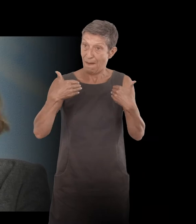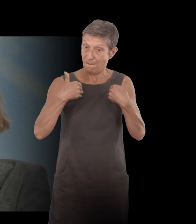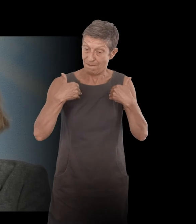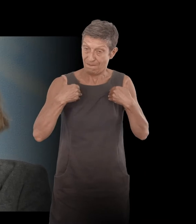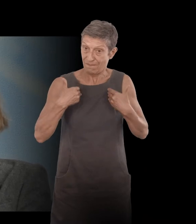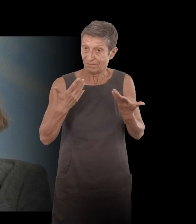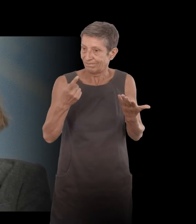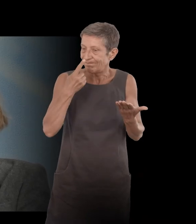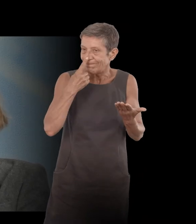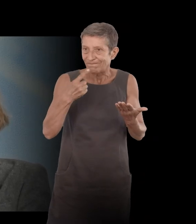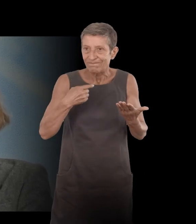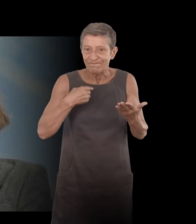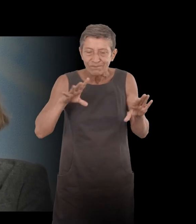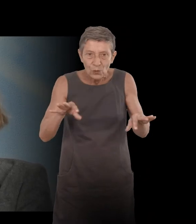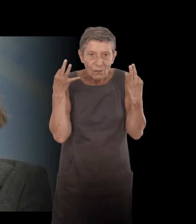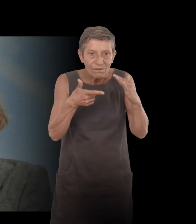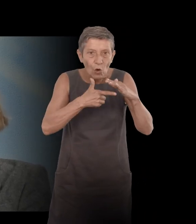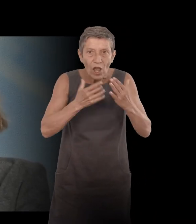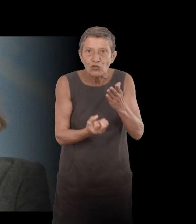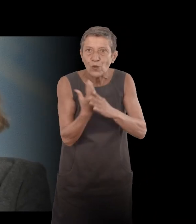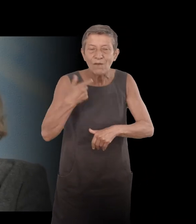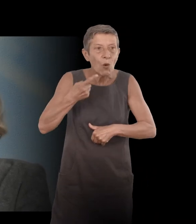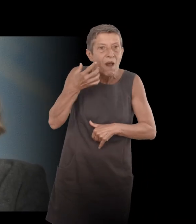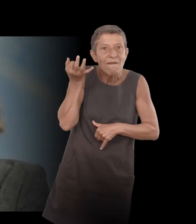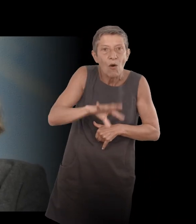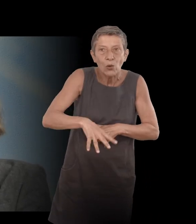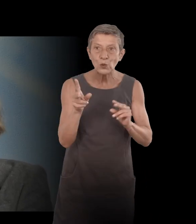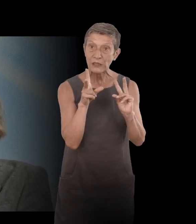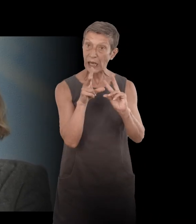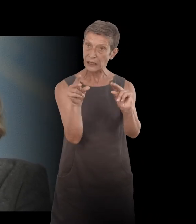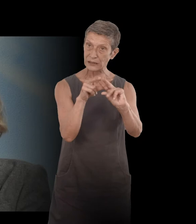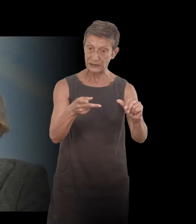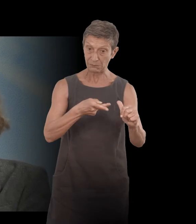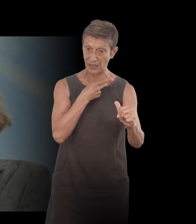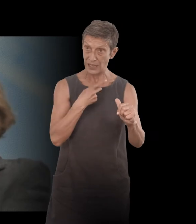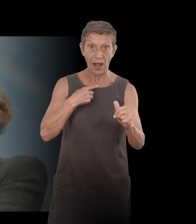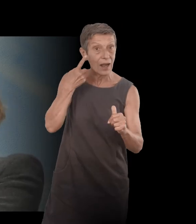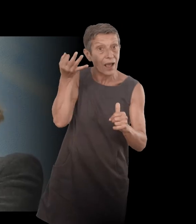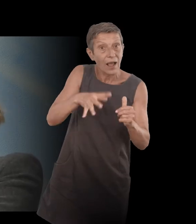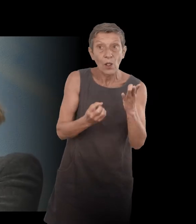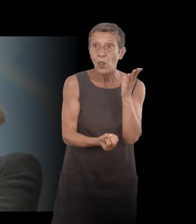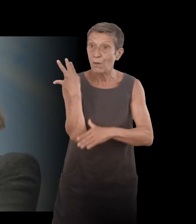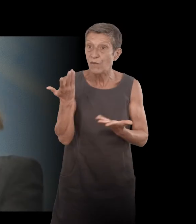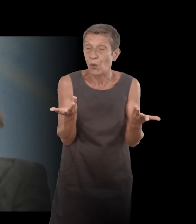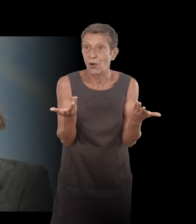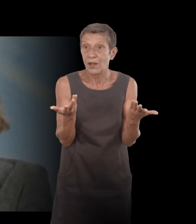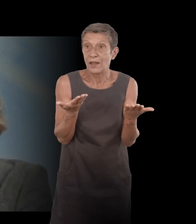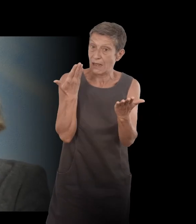récit médical, à l'intérieur du récit médical, que se crée la fiction.